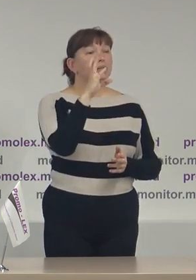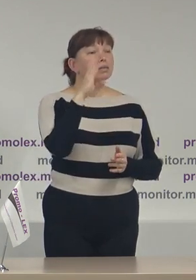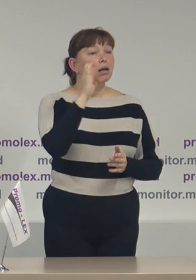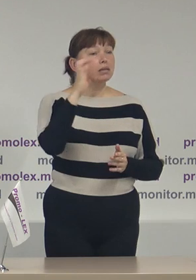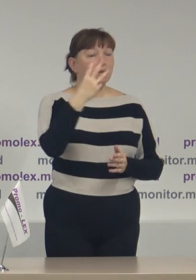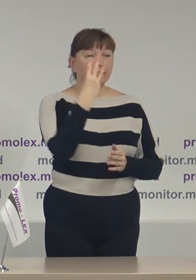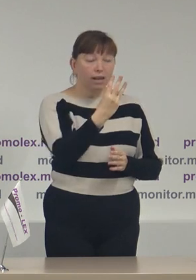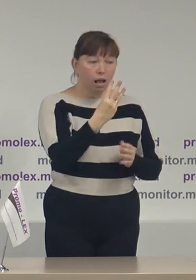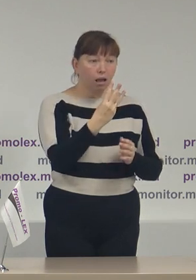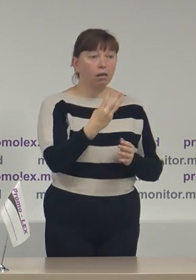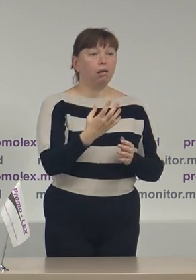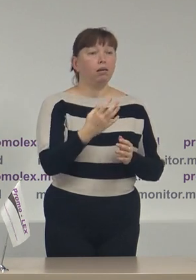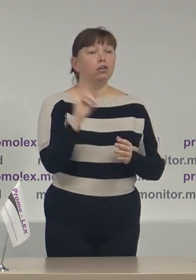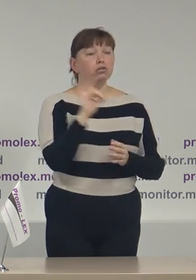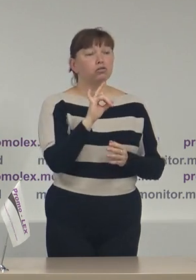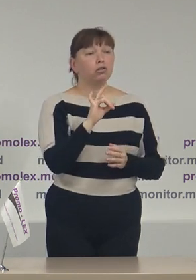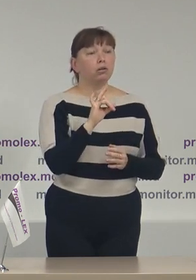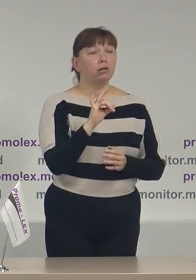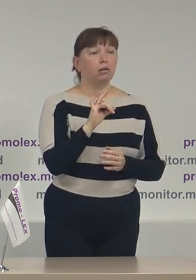trei situații și